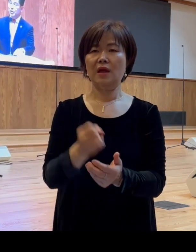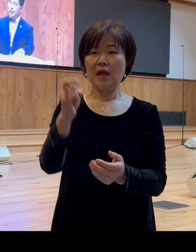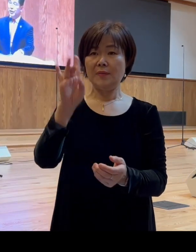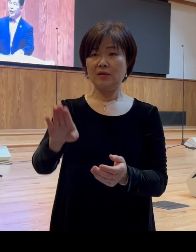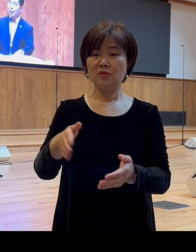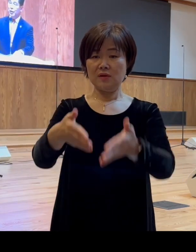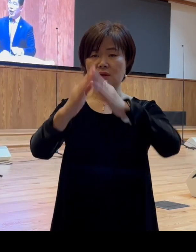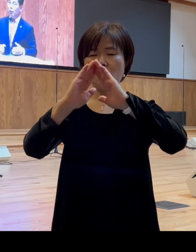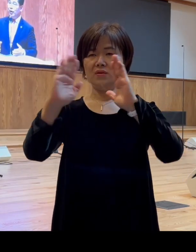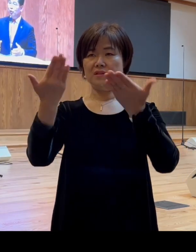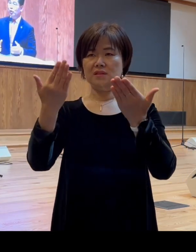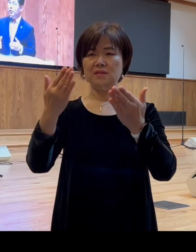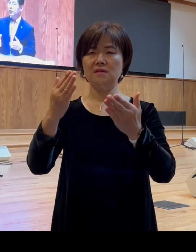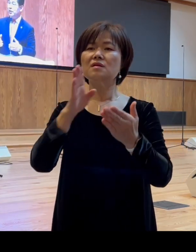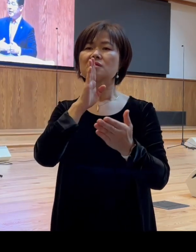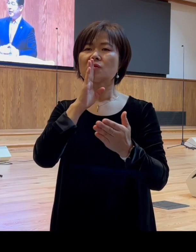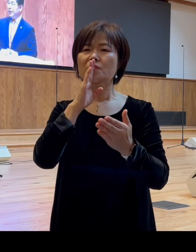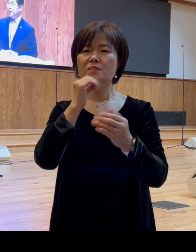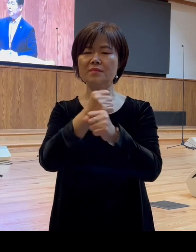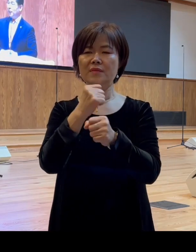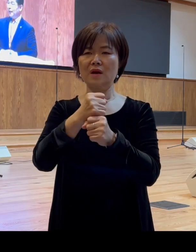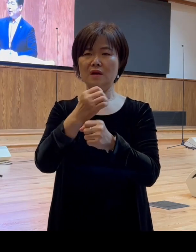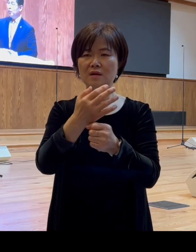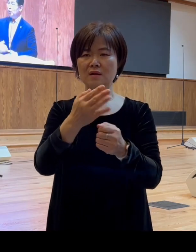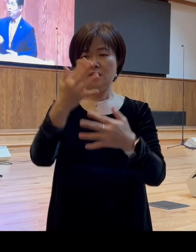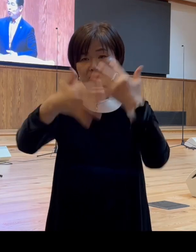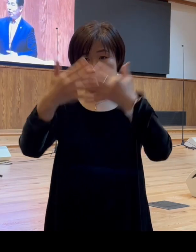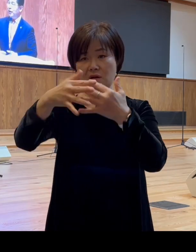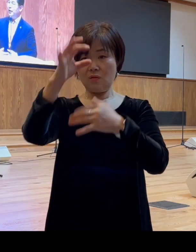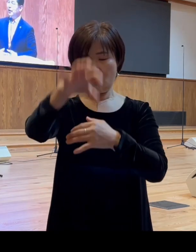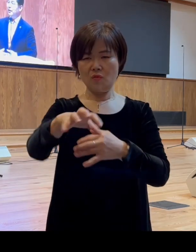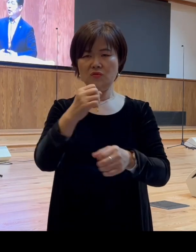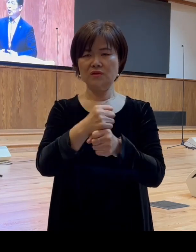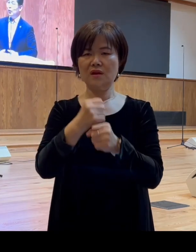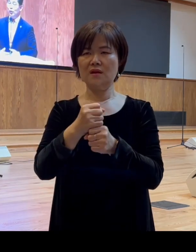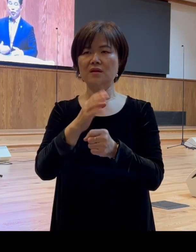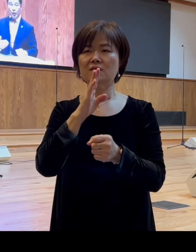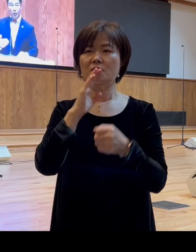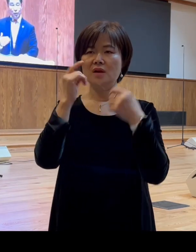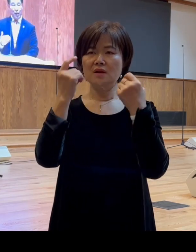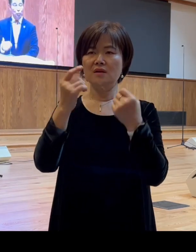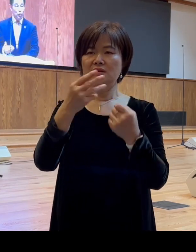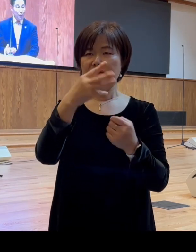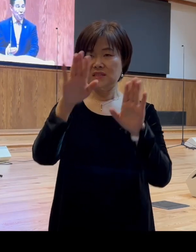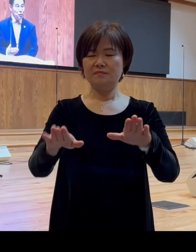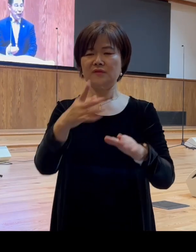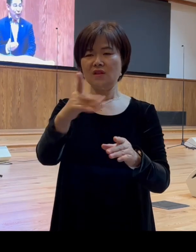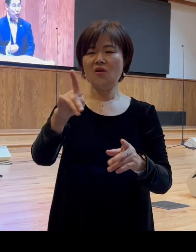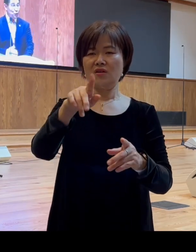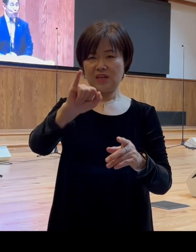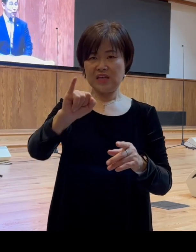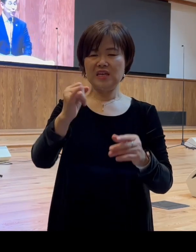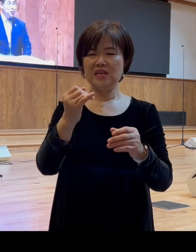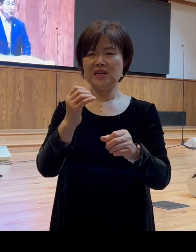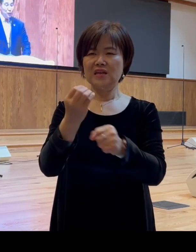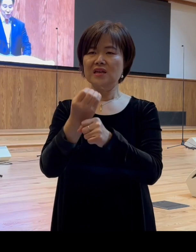아마 야외 원형극장에 여러분이 성지순례나 또 터키를 방문하면서 다녀오신 분들도 있을 것입니다